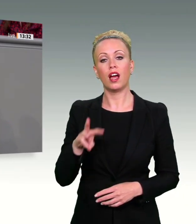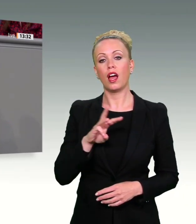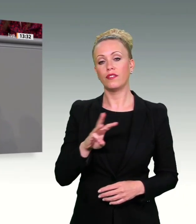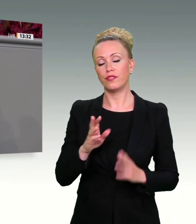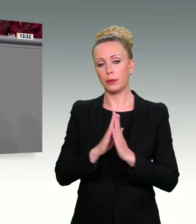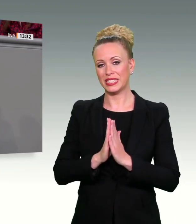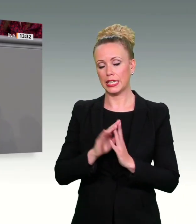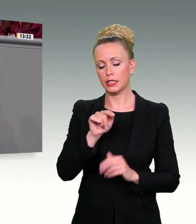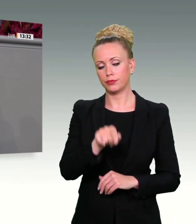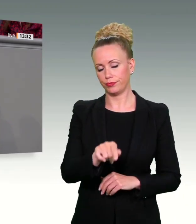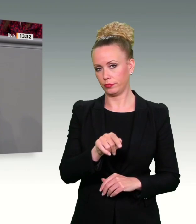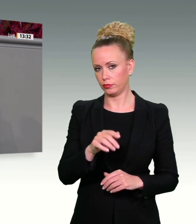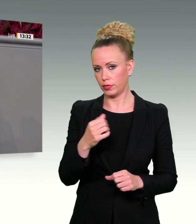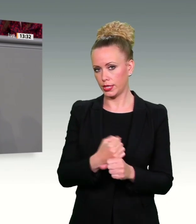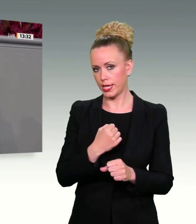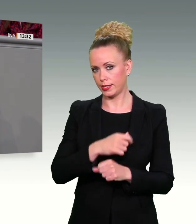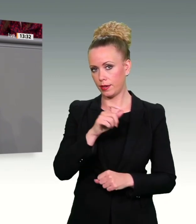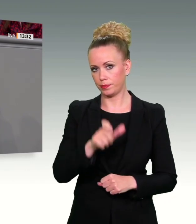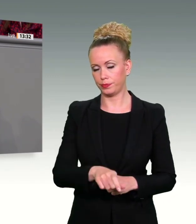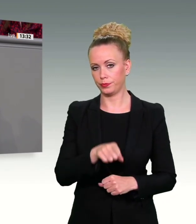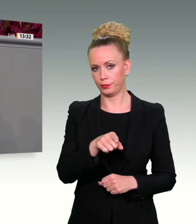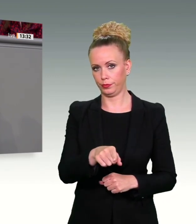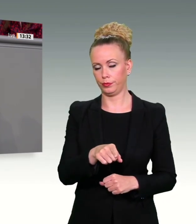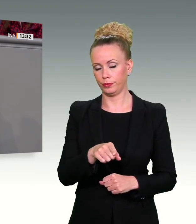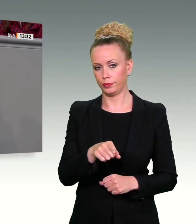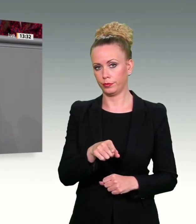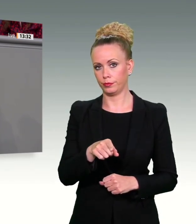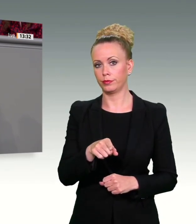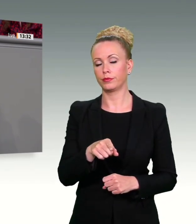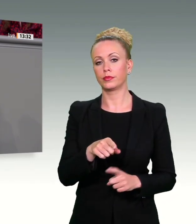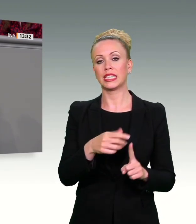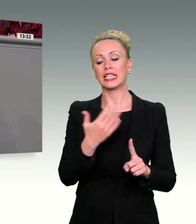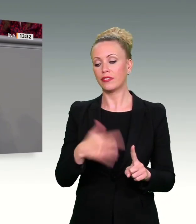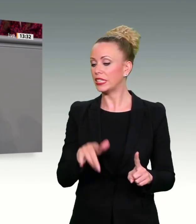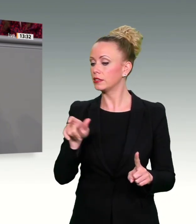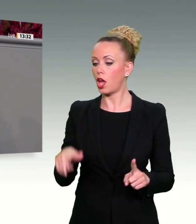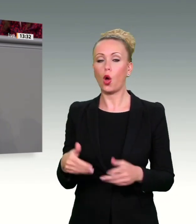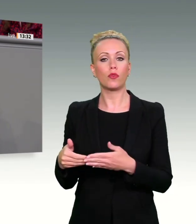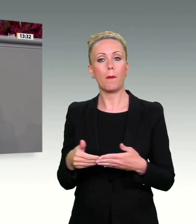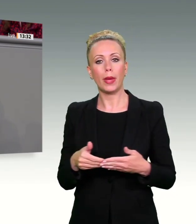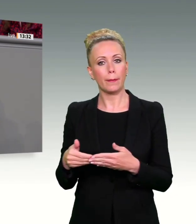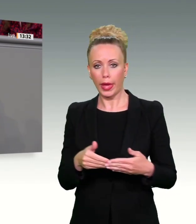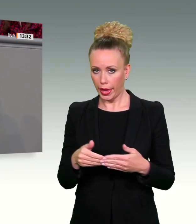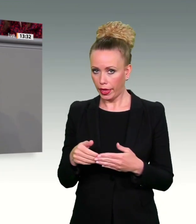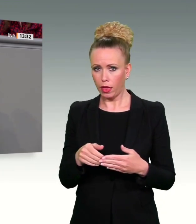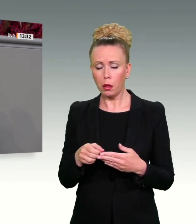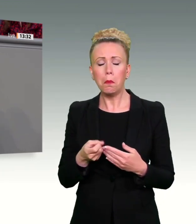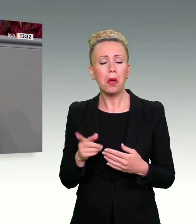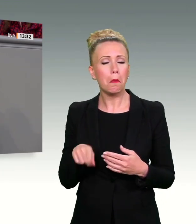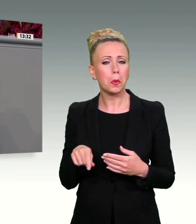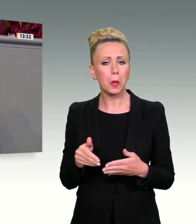das ist der Täter, bei dem auch ein wenige Monate altes Baby Opfer wurde. Dieser Täter